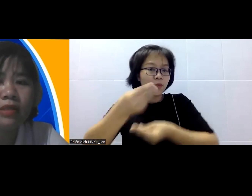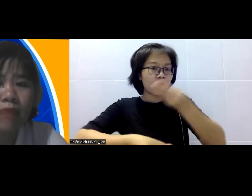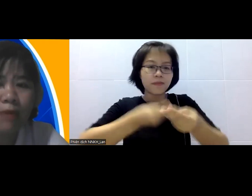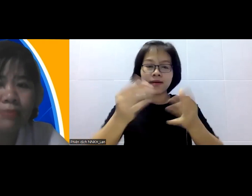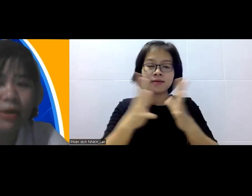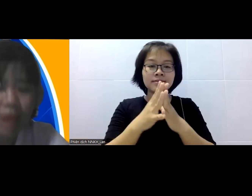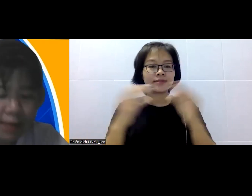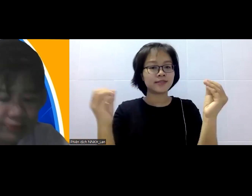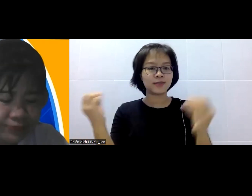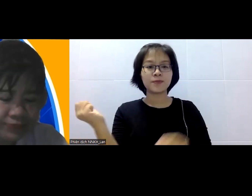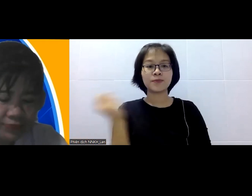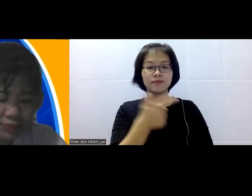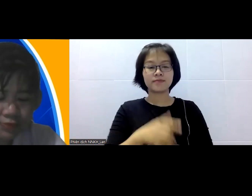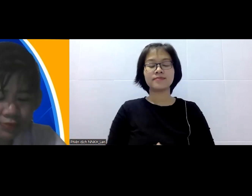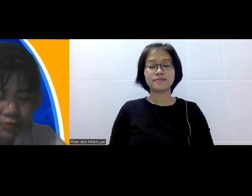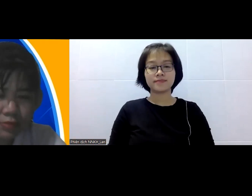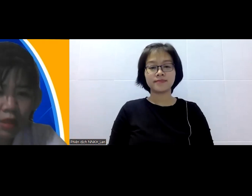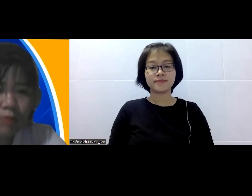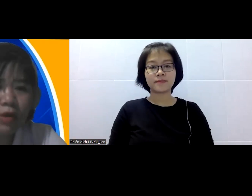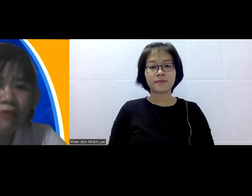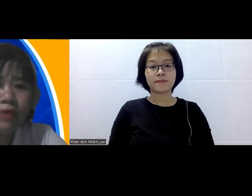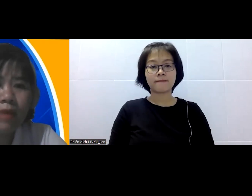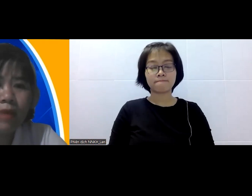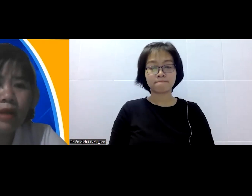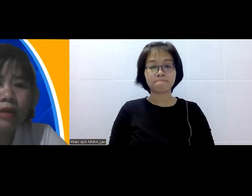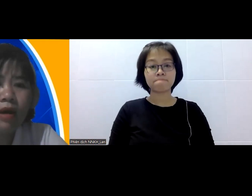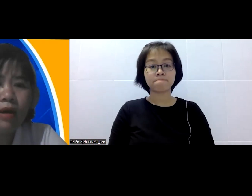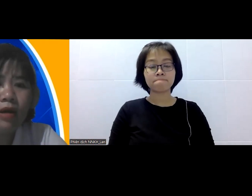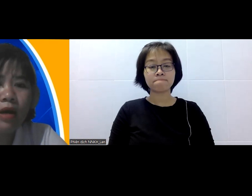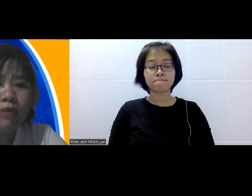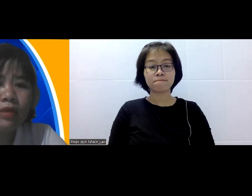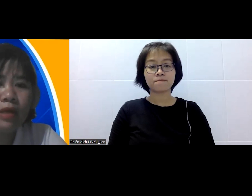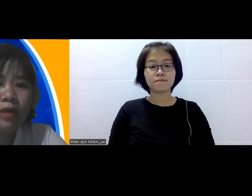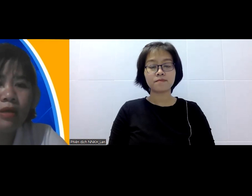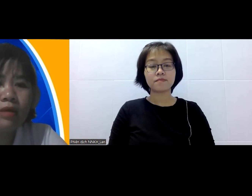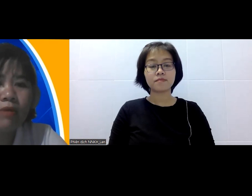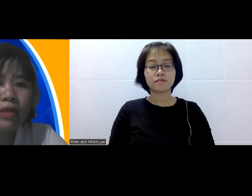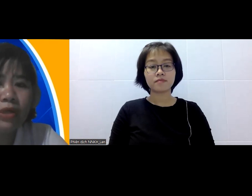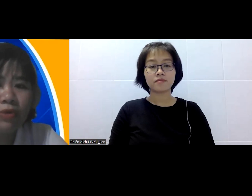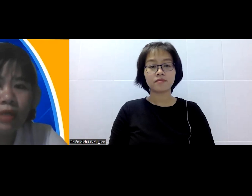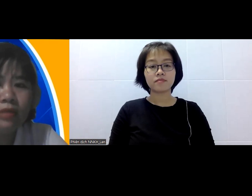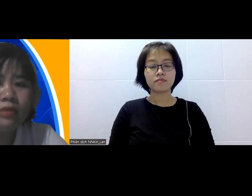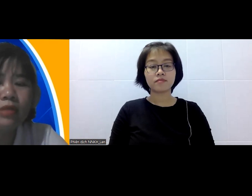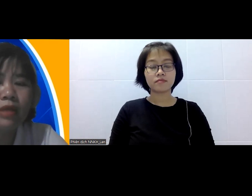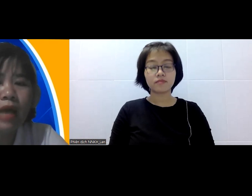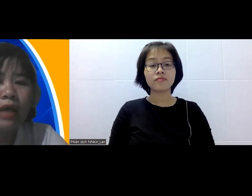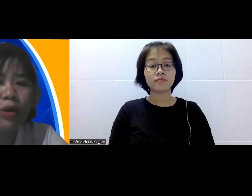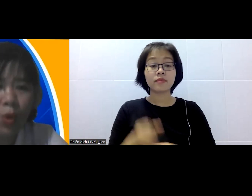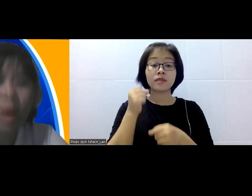từ cộng đồng tạo ra một cái việc mà nó hầu như là nó có liên quan nhiều đến